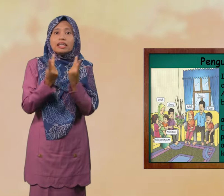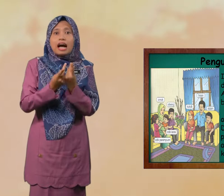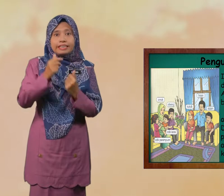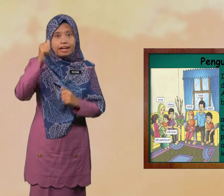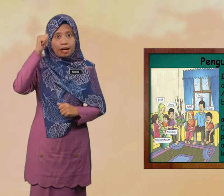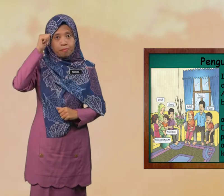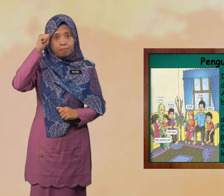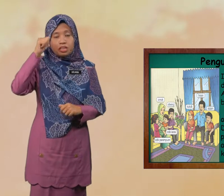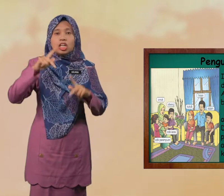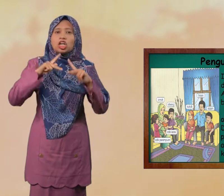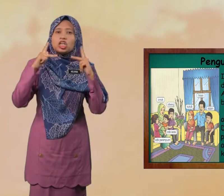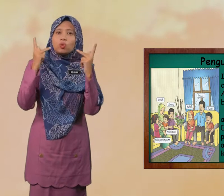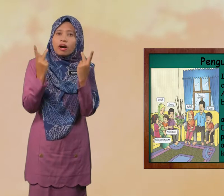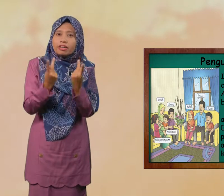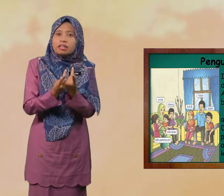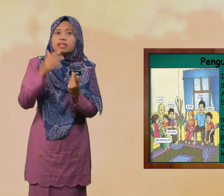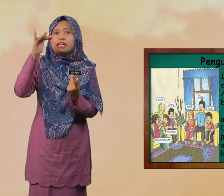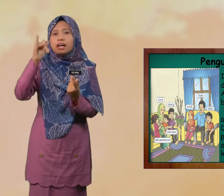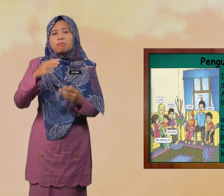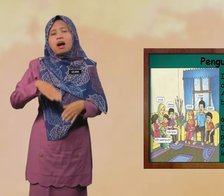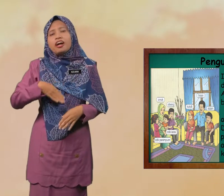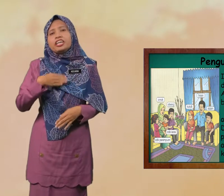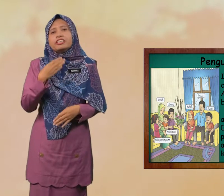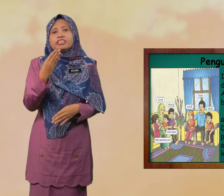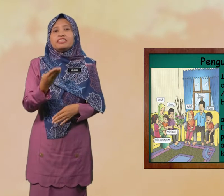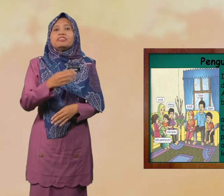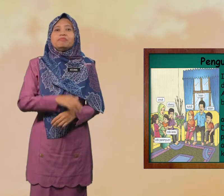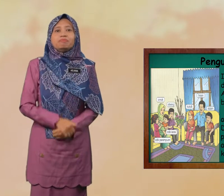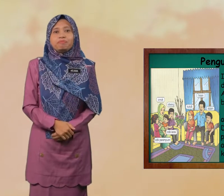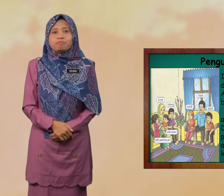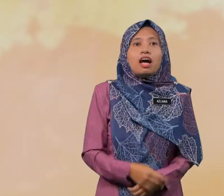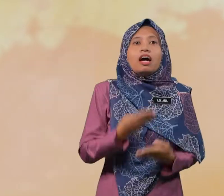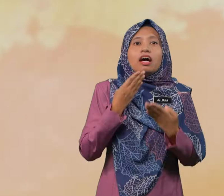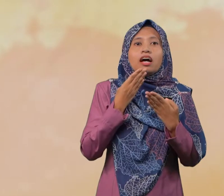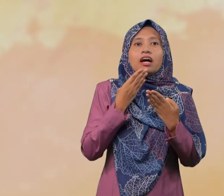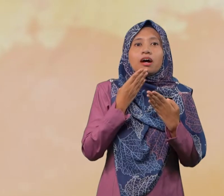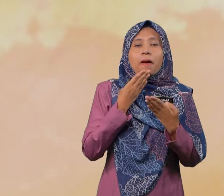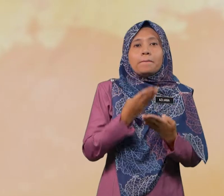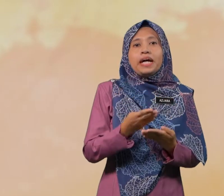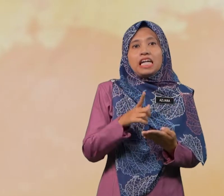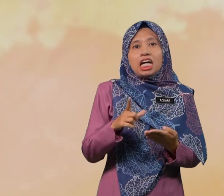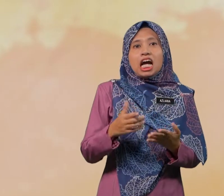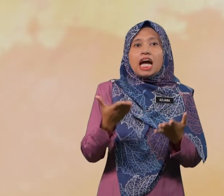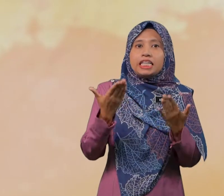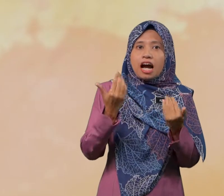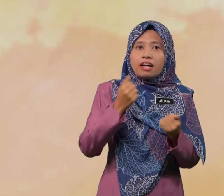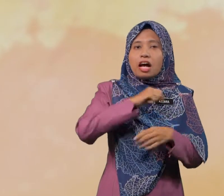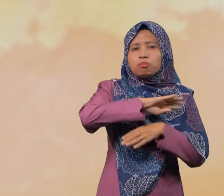Adam Keluarga Yang Bahagia Baiklah Diharap